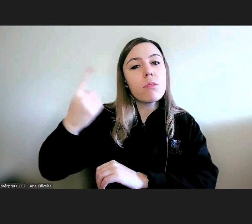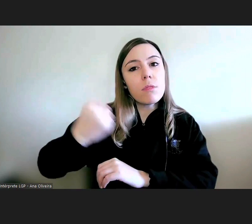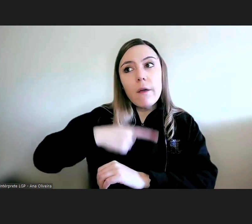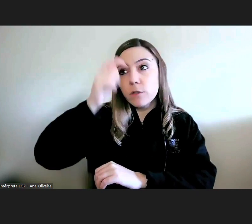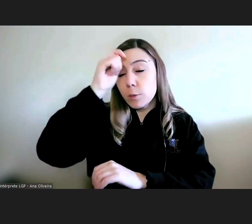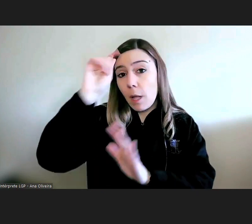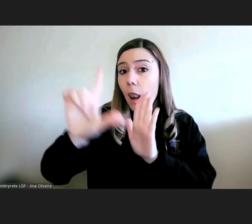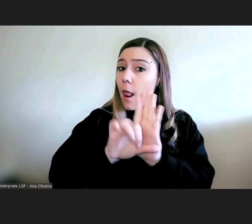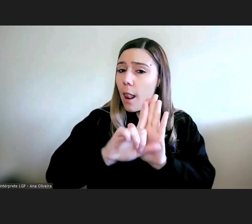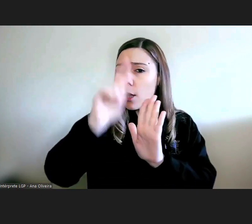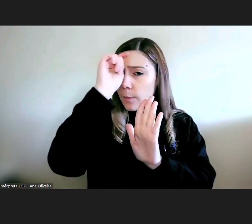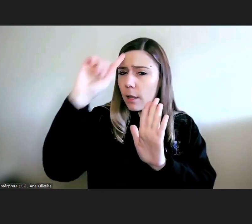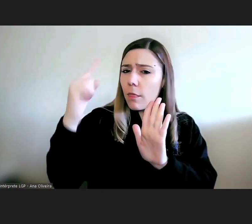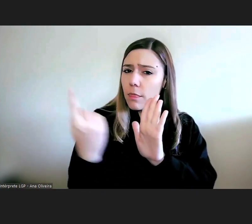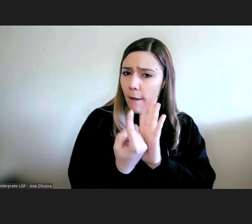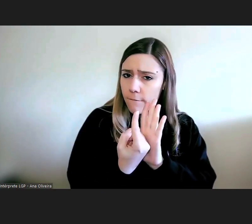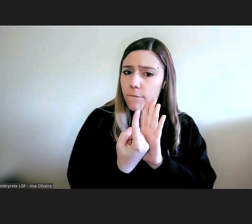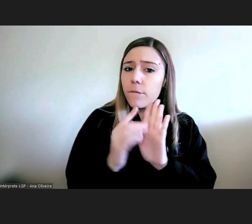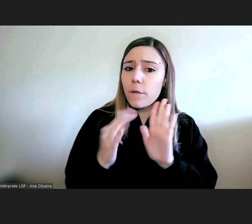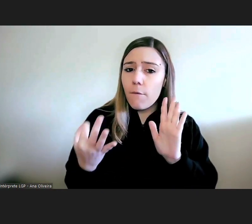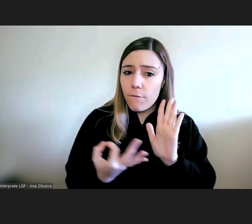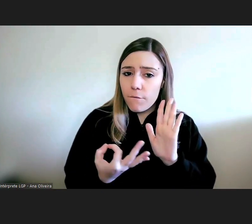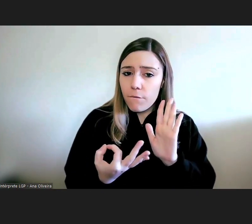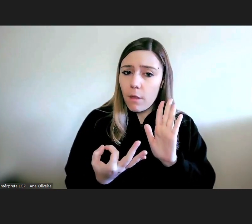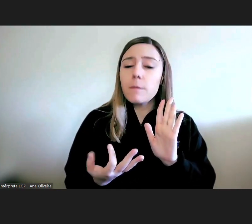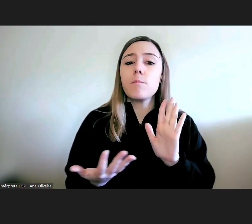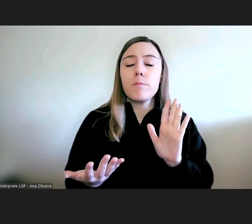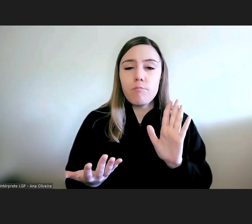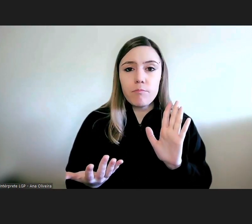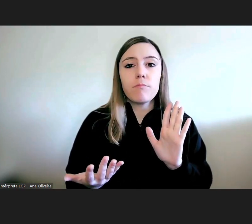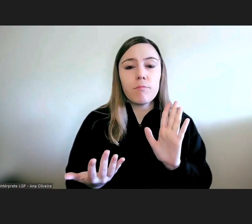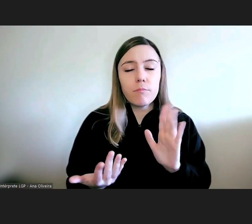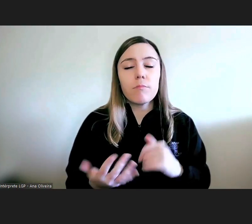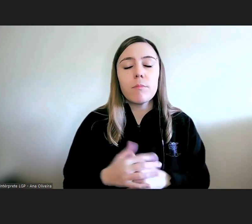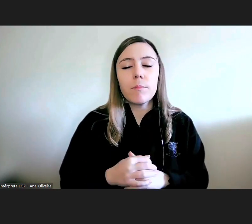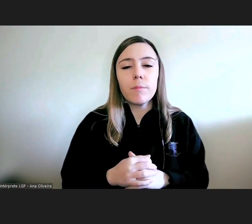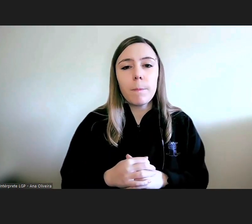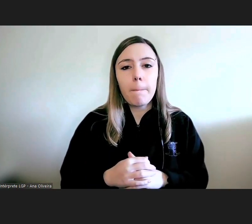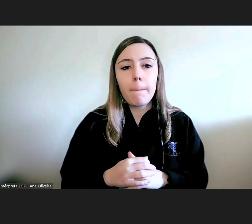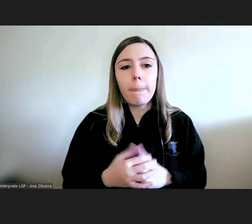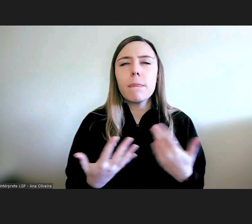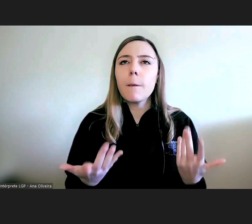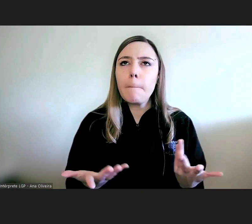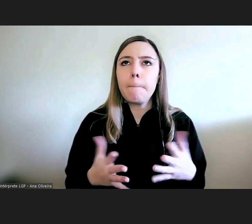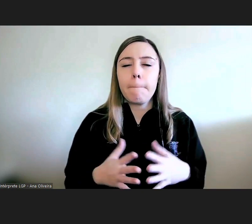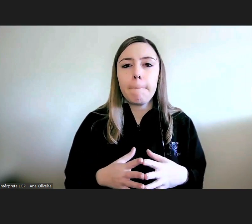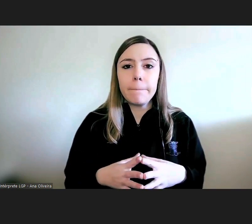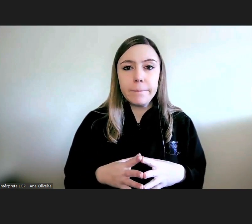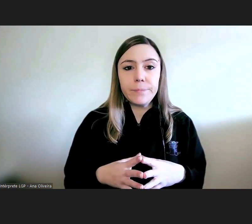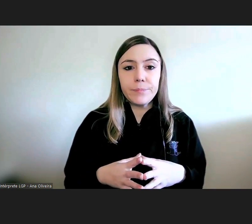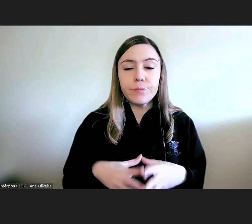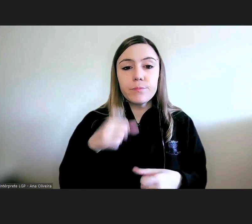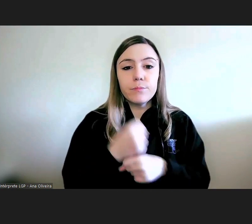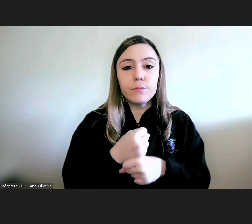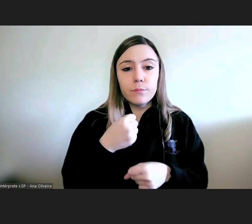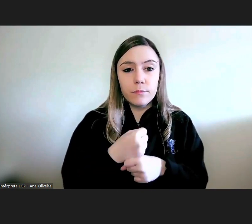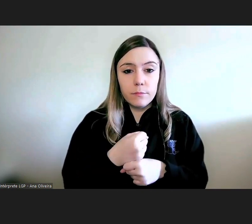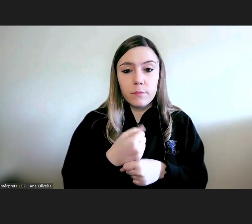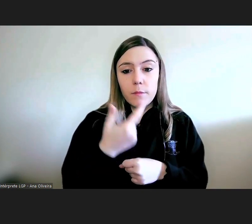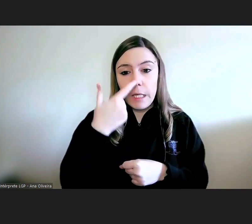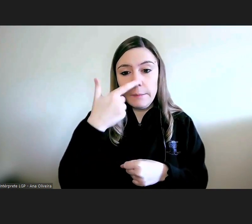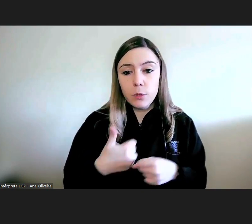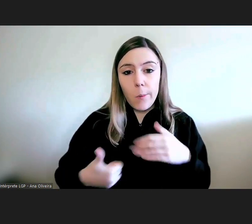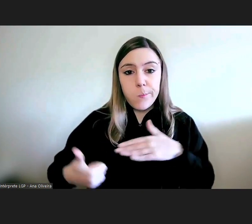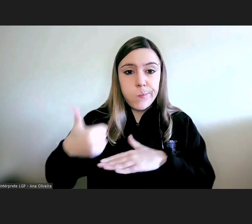vinculada sujeita à lei uma atuação de legalidade ora bem na atividade do provedor de justiça